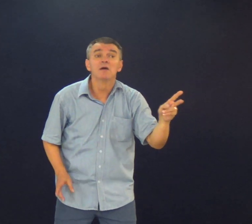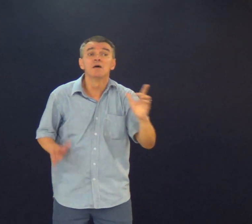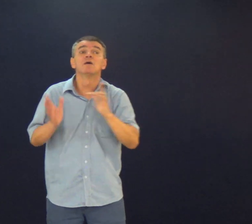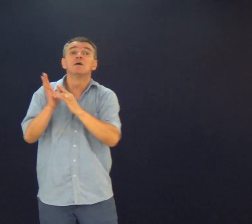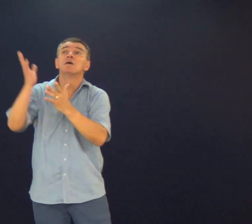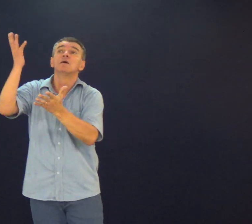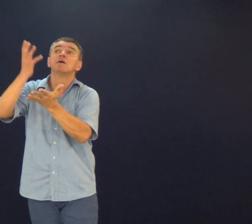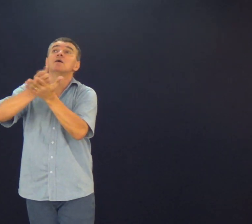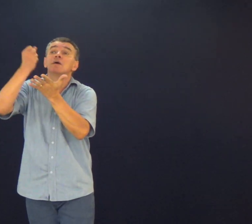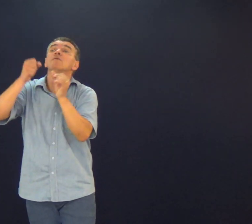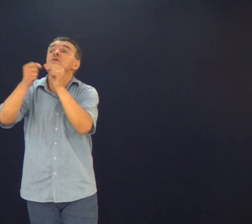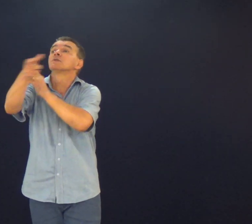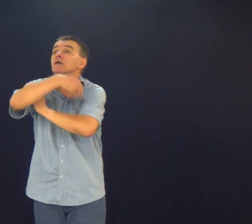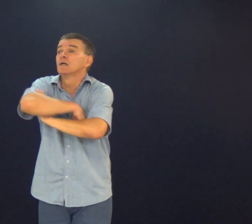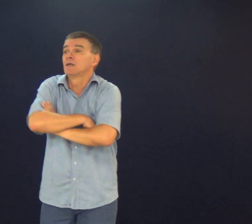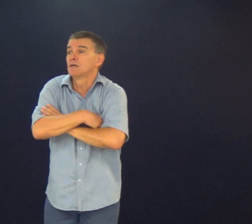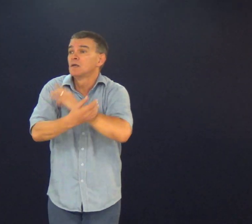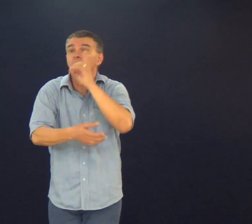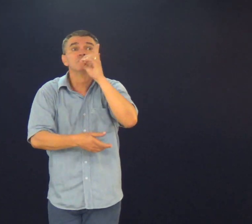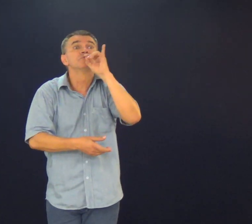Quer continuar a sujeira? Ou você quer Jesus?